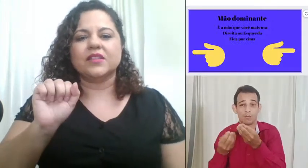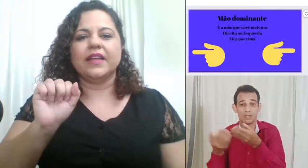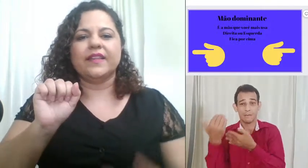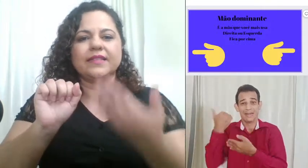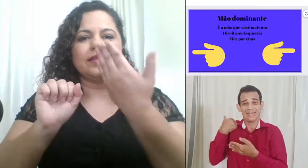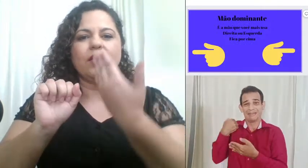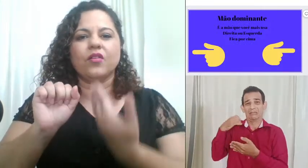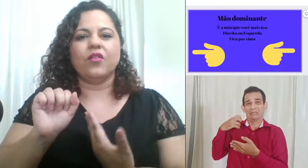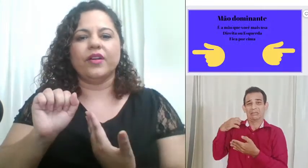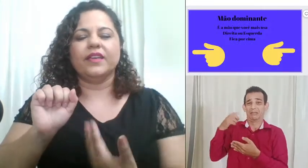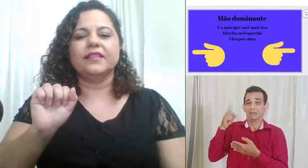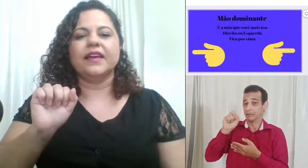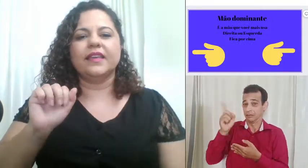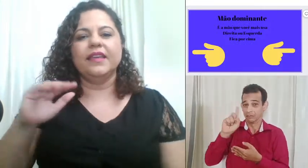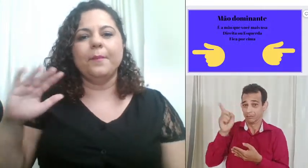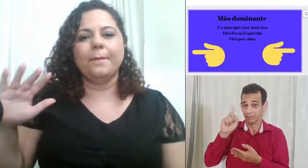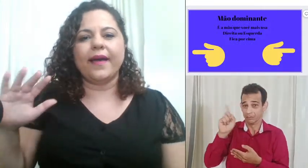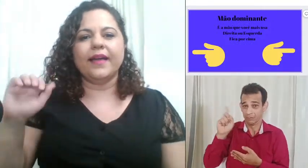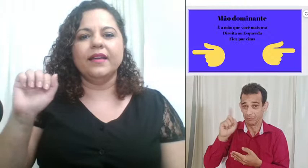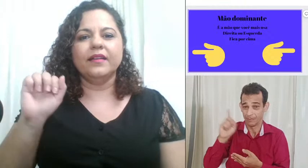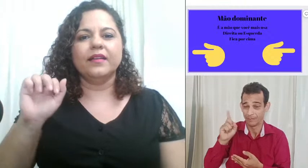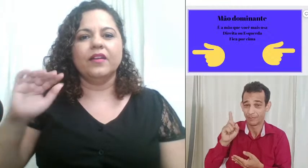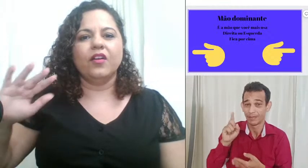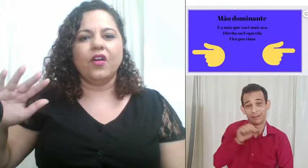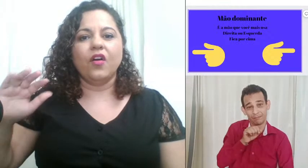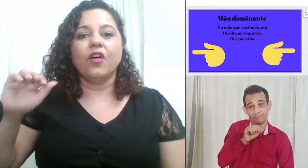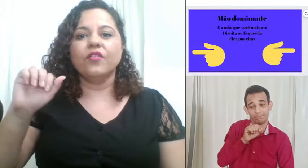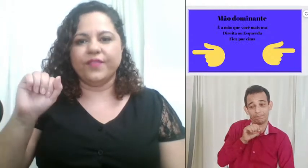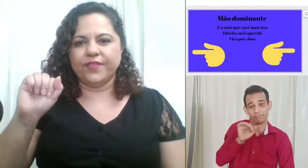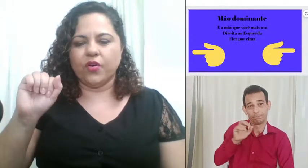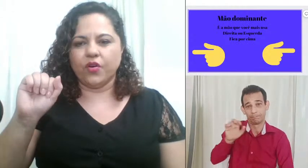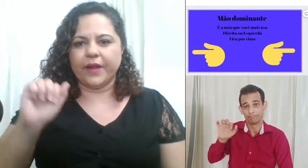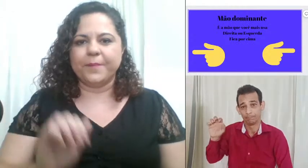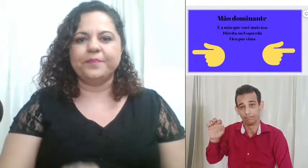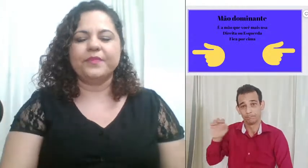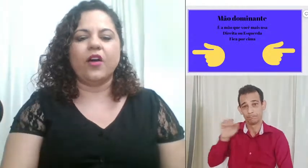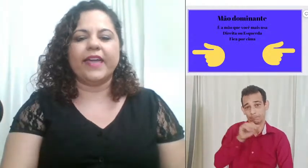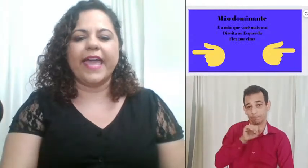soletração ela ocorre daqui para fora ok